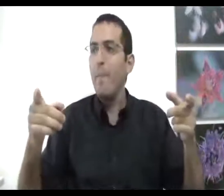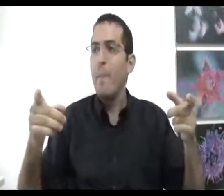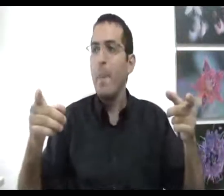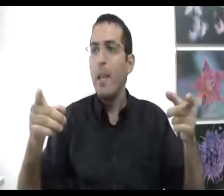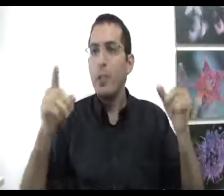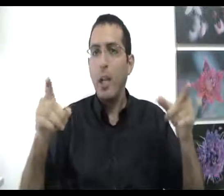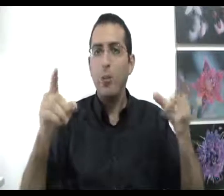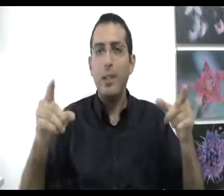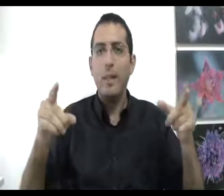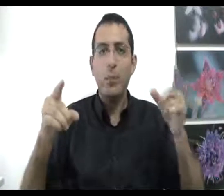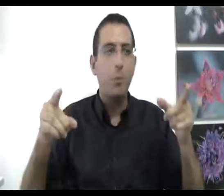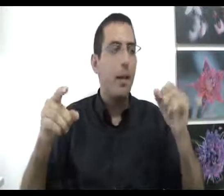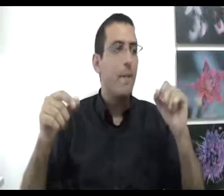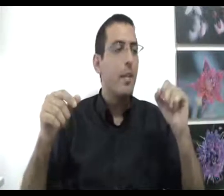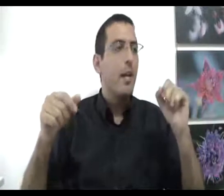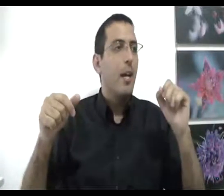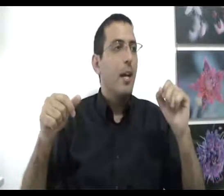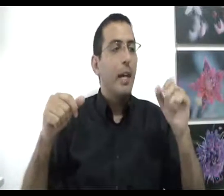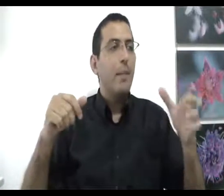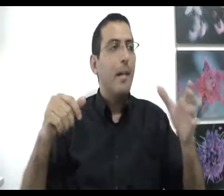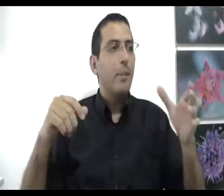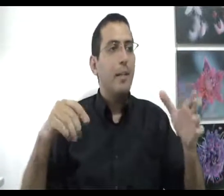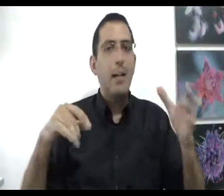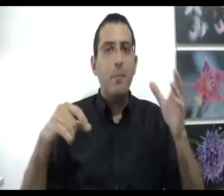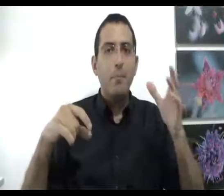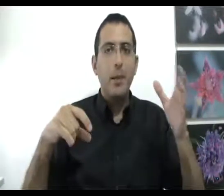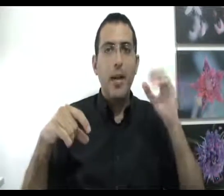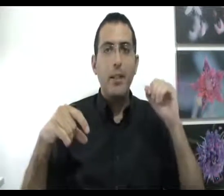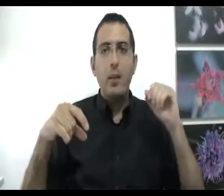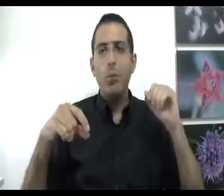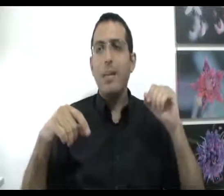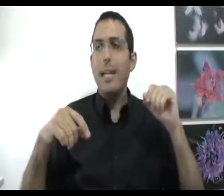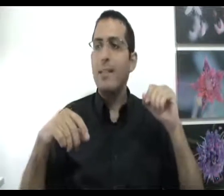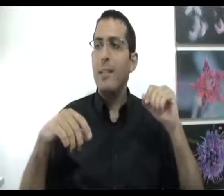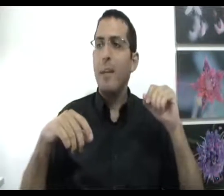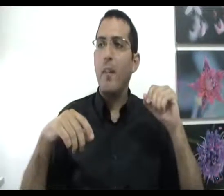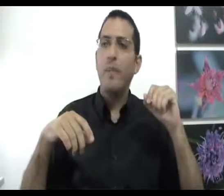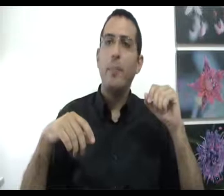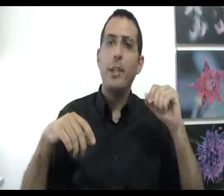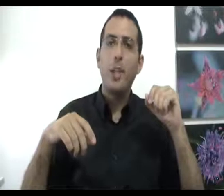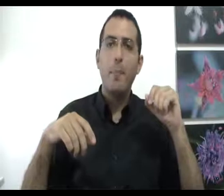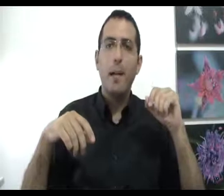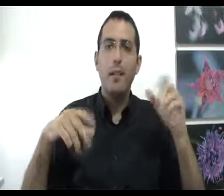של אותו אדם לדוגמה, אם נגיד בן אדם בא ייעוץ איך לצאת מפוביה של פחד